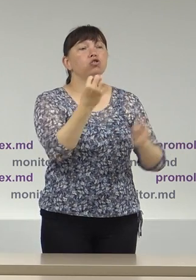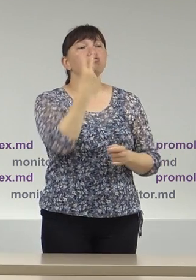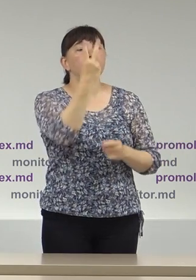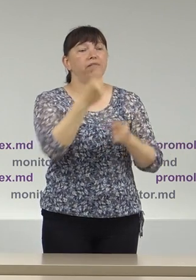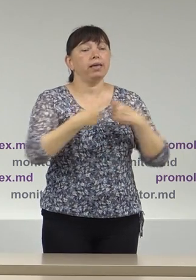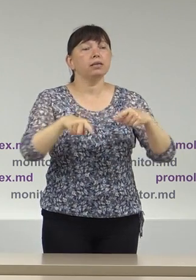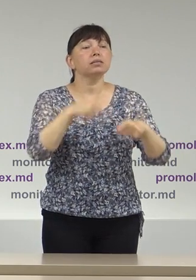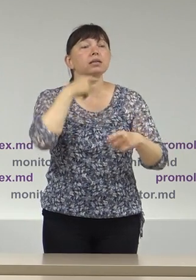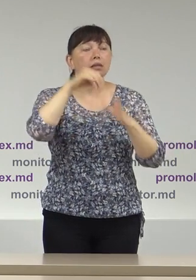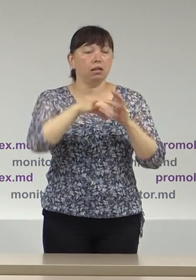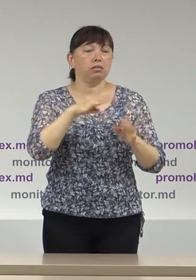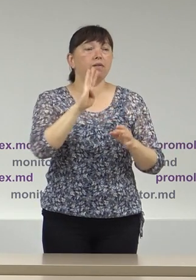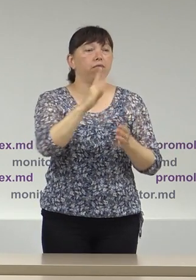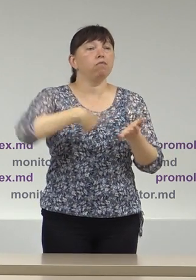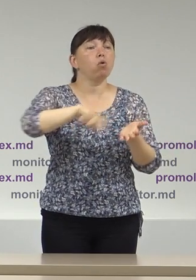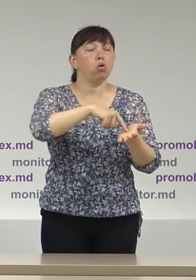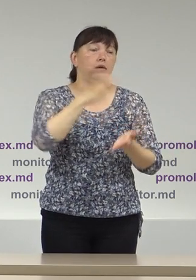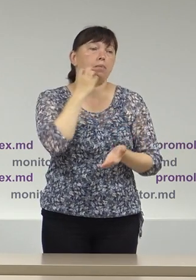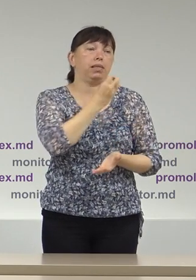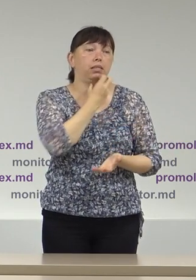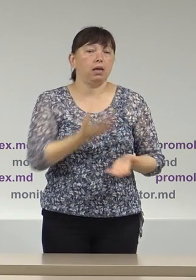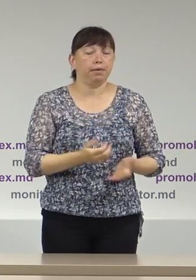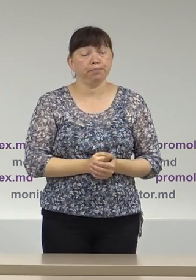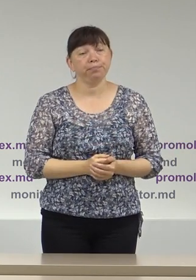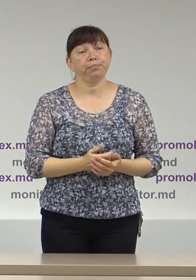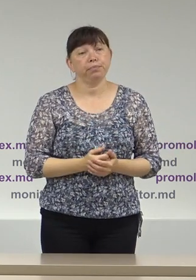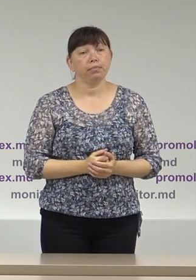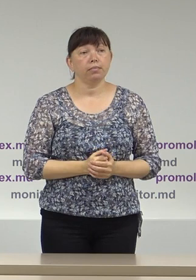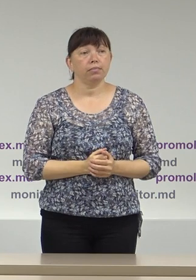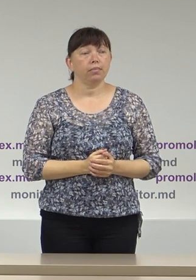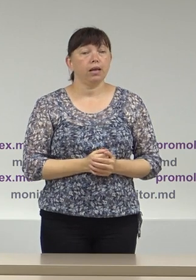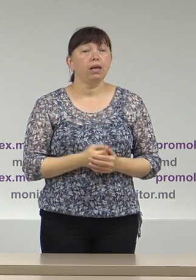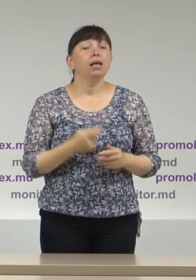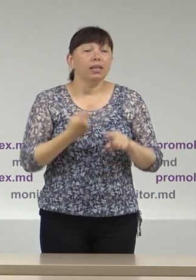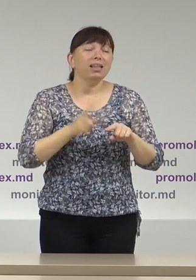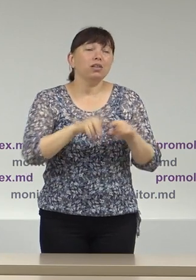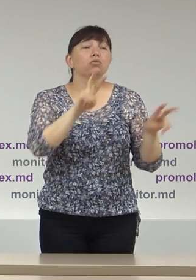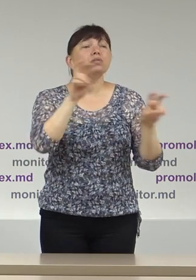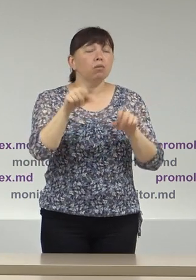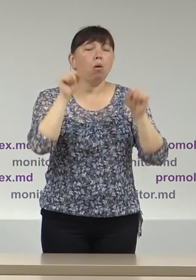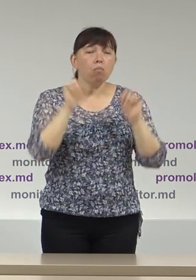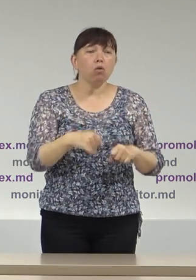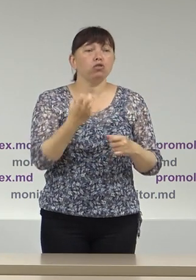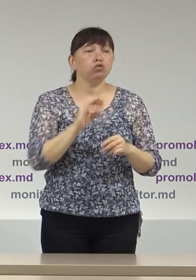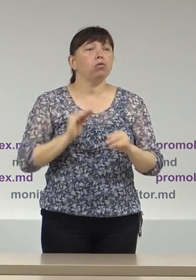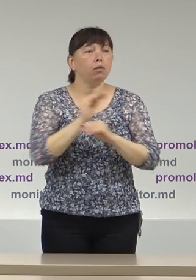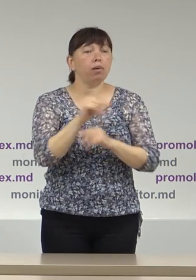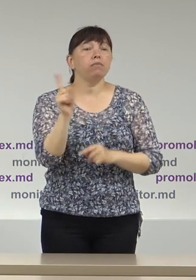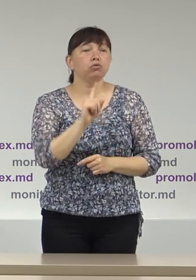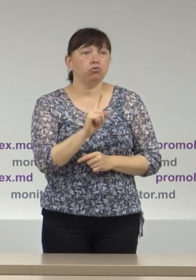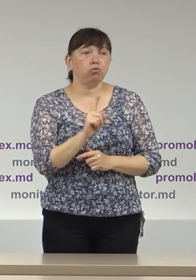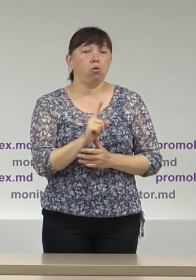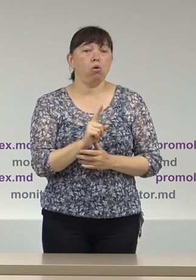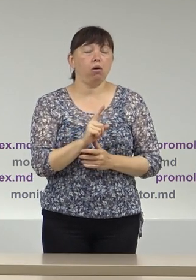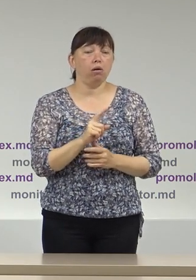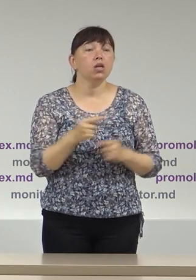în orașul Bender. La acest subiect pot să vă mai comunic și faptul că,